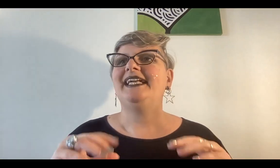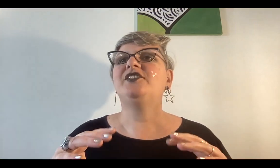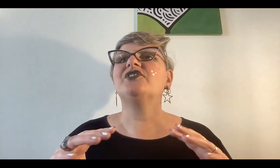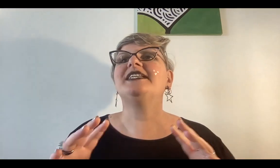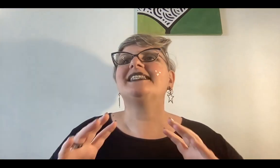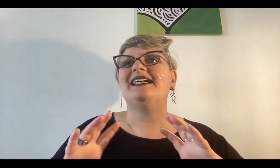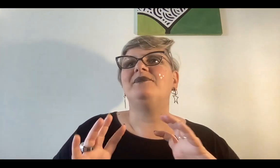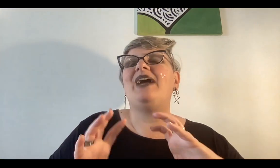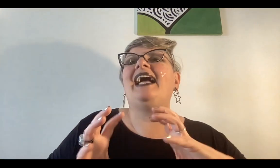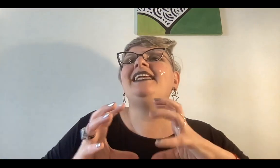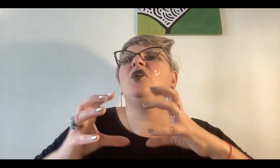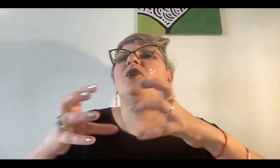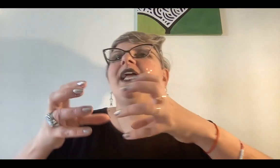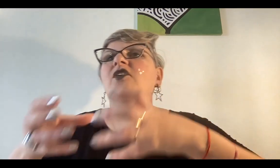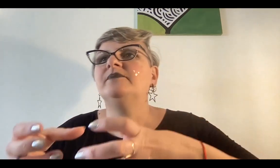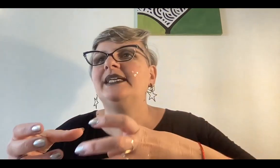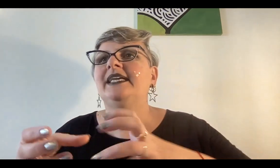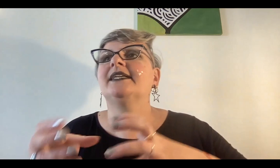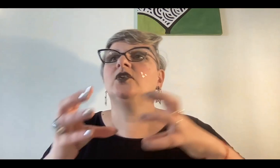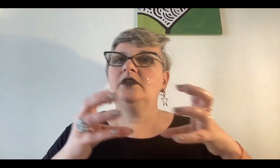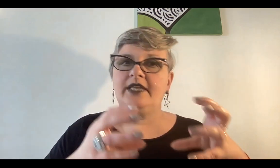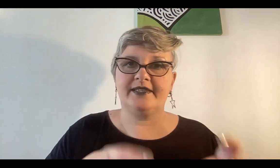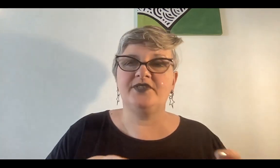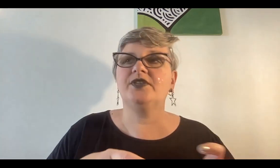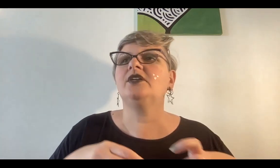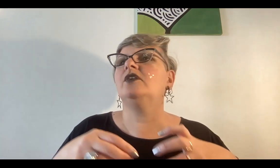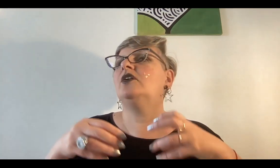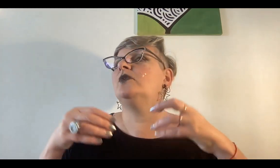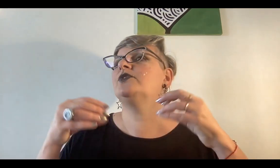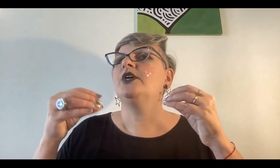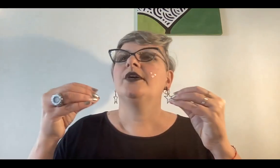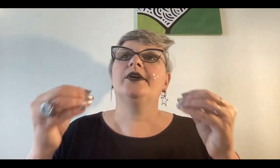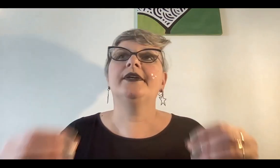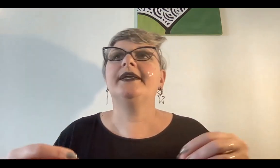entonces ahí los voy a acompañar con ejercicios de coach con